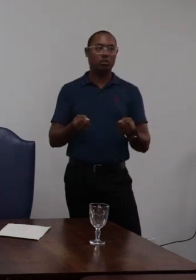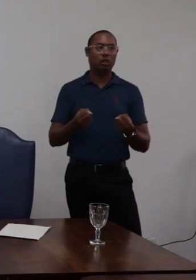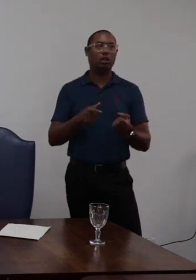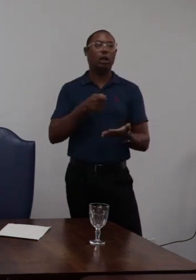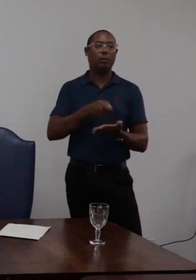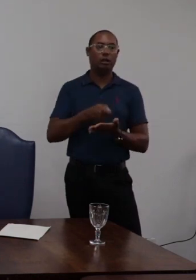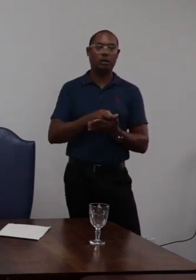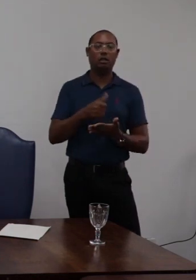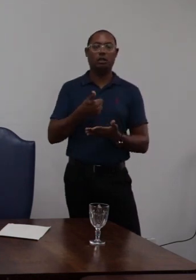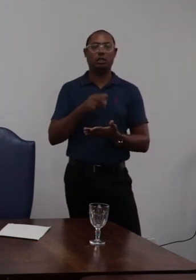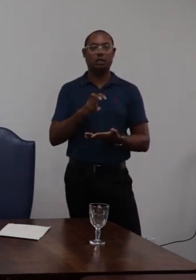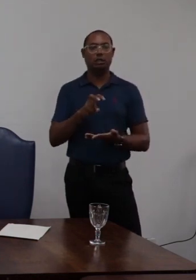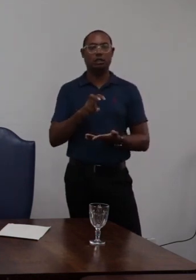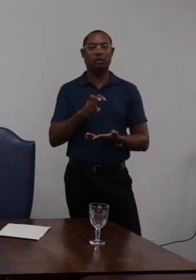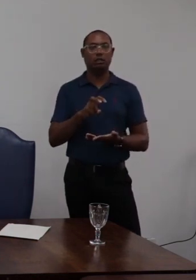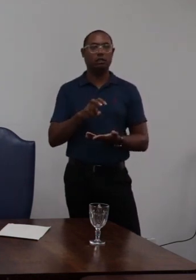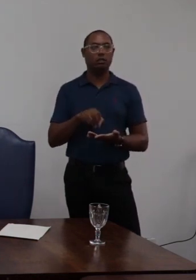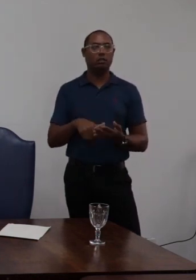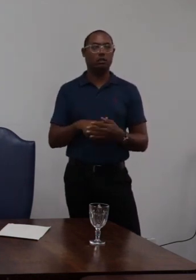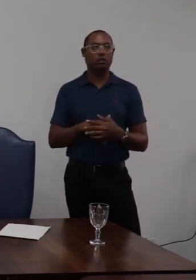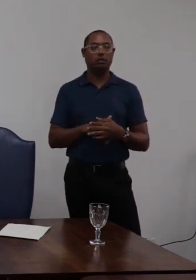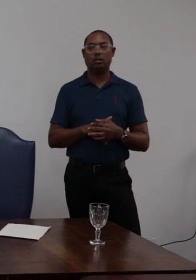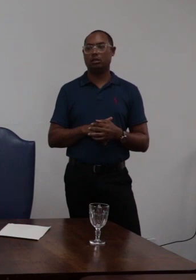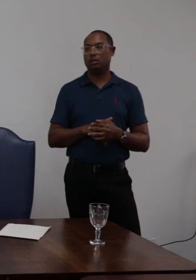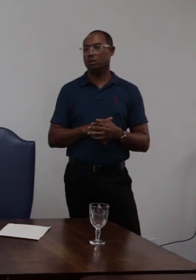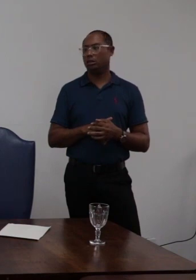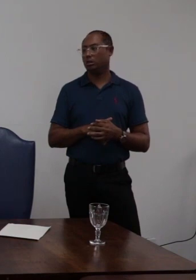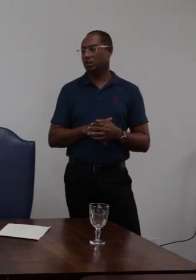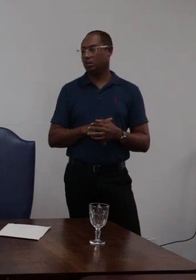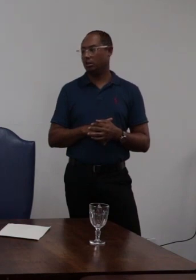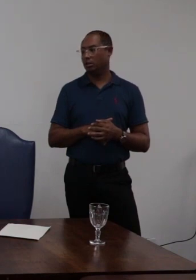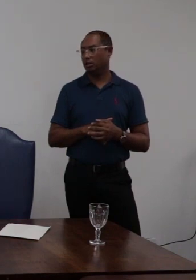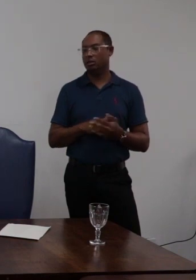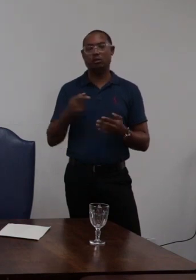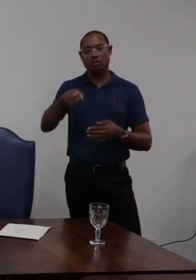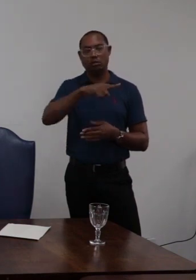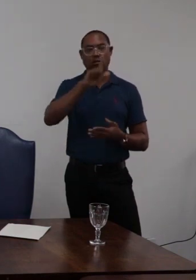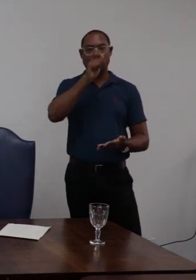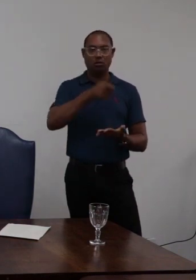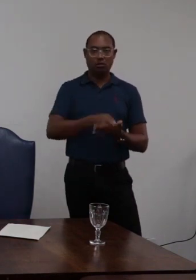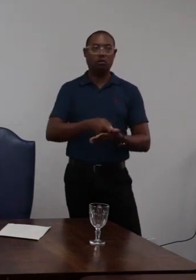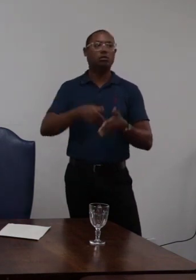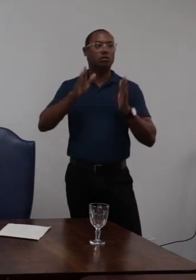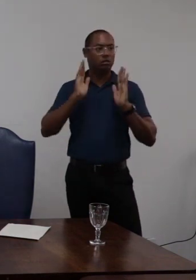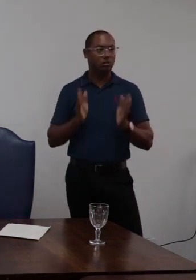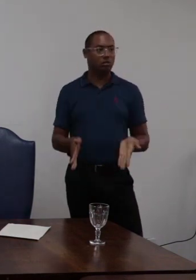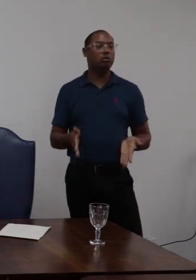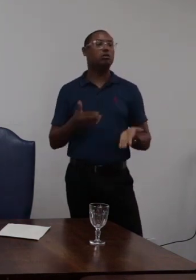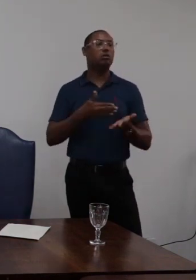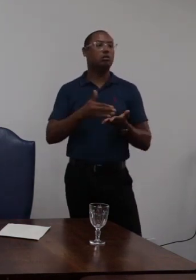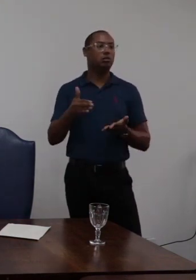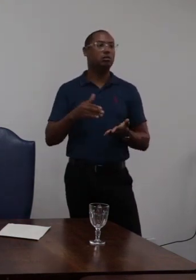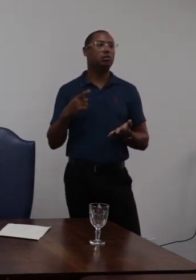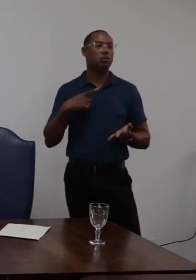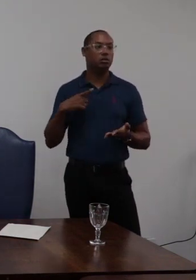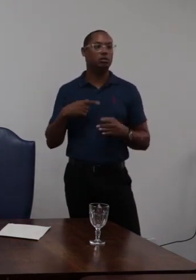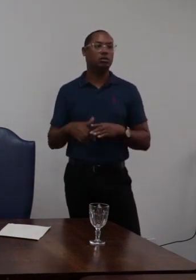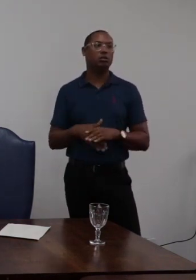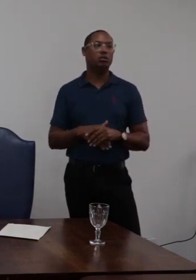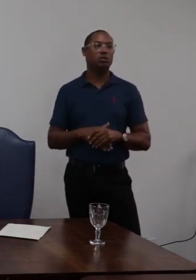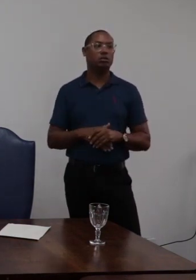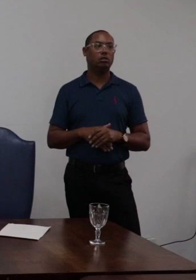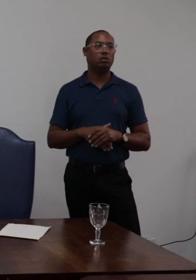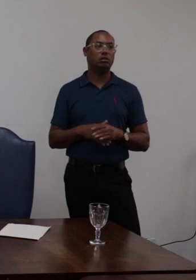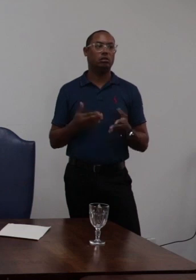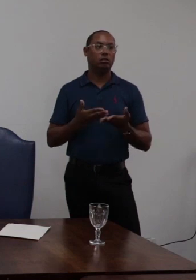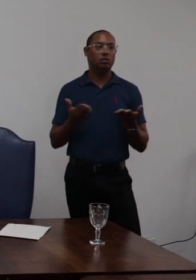a penalidade de 15 dias instituída inicialmente por nossa decisão e referendada aqui no parecer aqueles